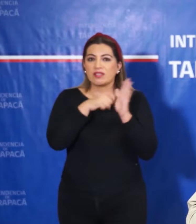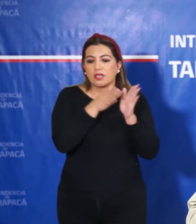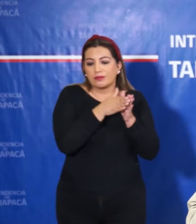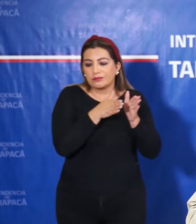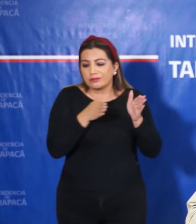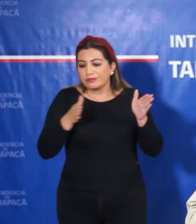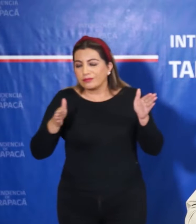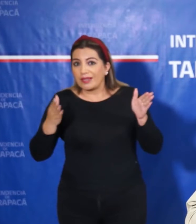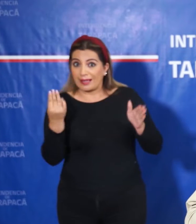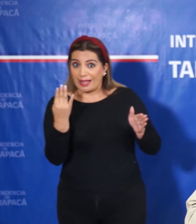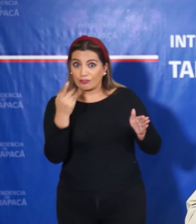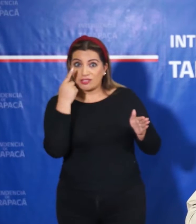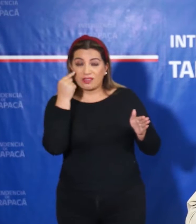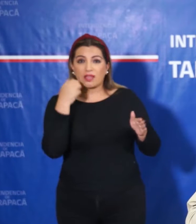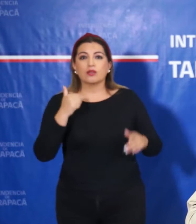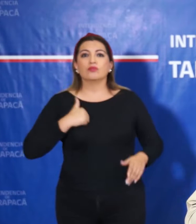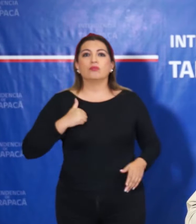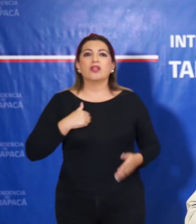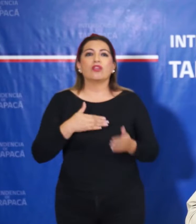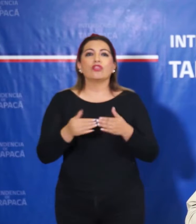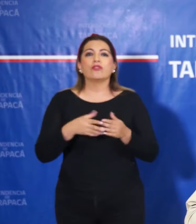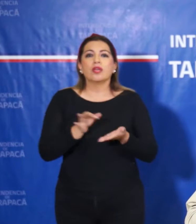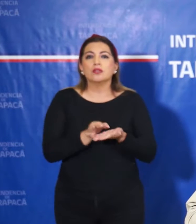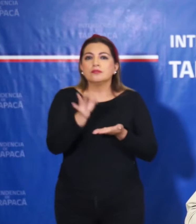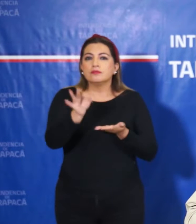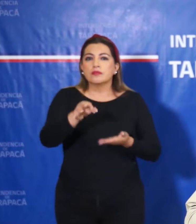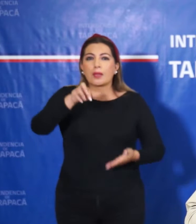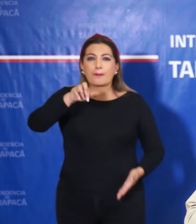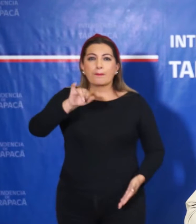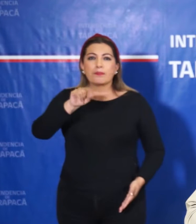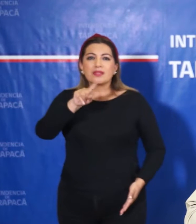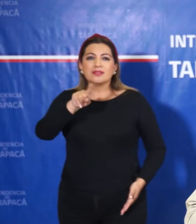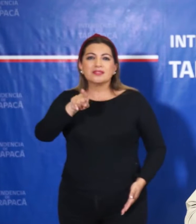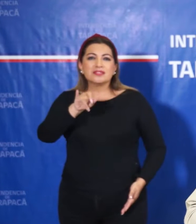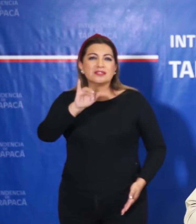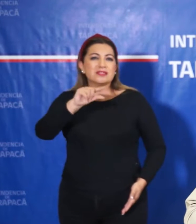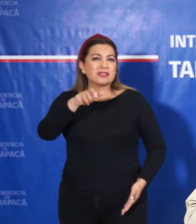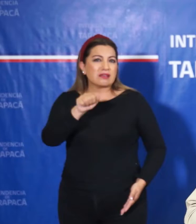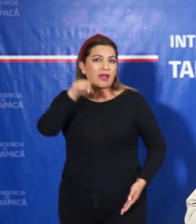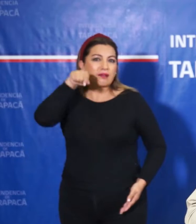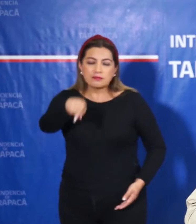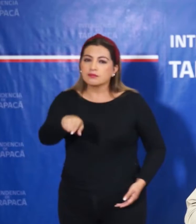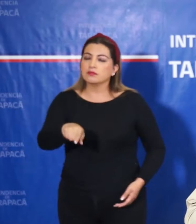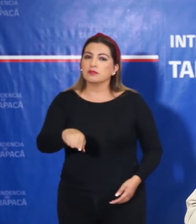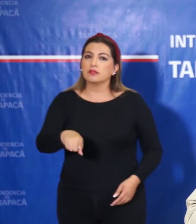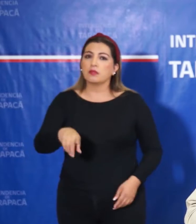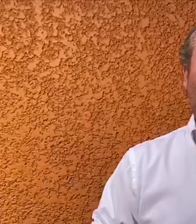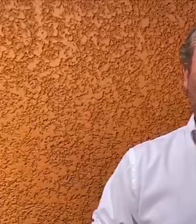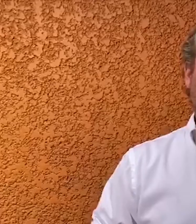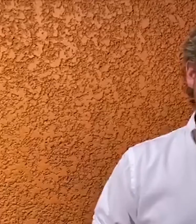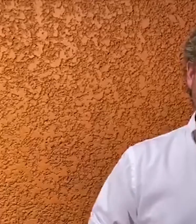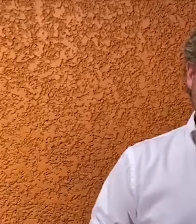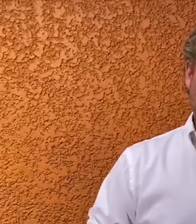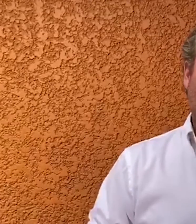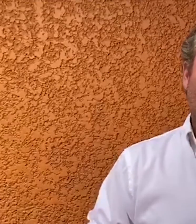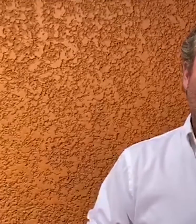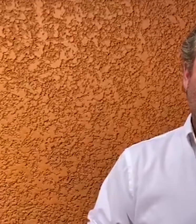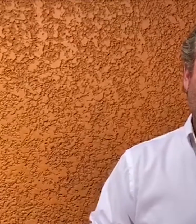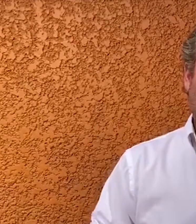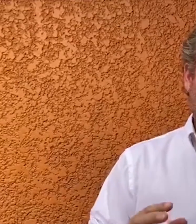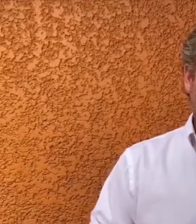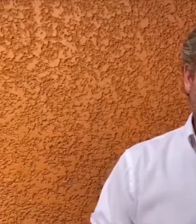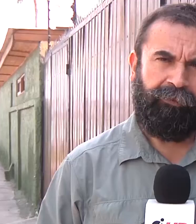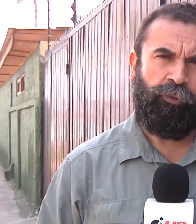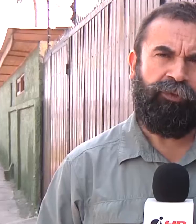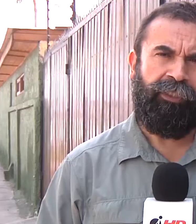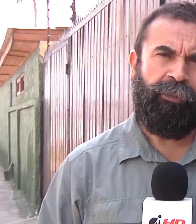cumplir los 14 días, en Pisiga, en el campamento que se ha llamado Tata Santiago, que lo hagan sin ningún problema. En relación a la